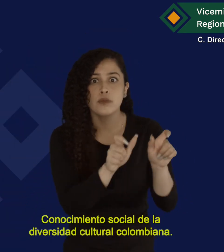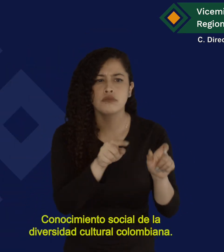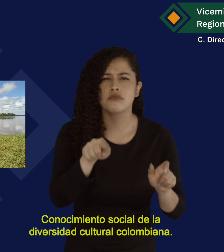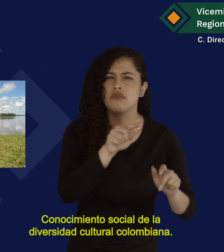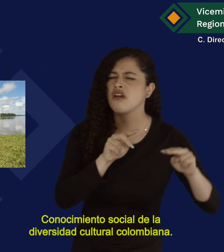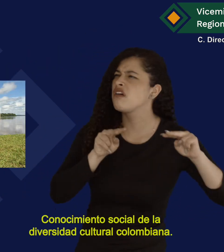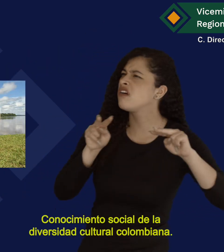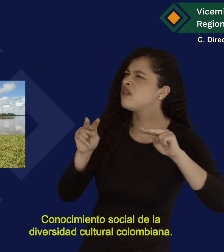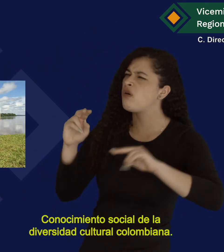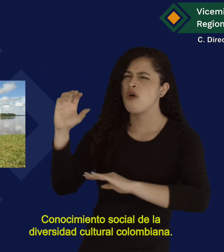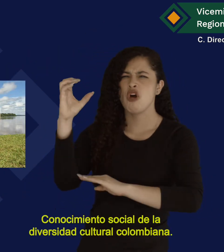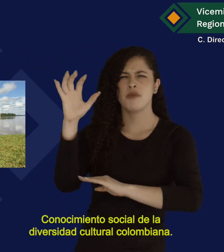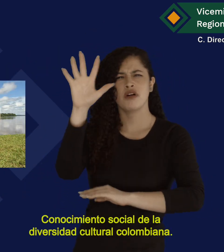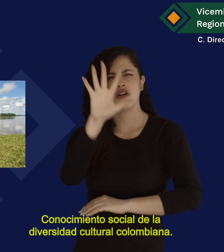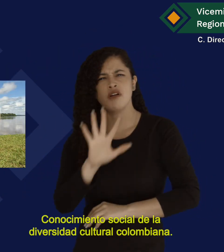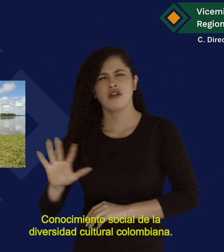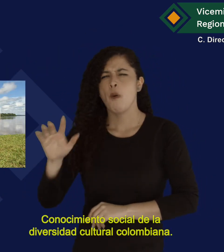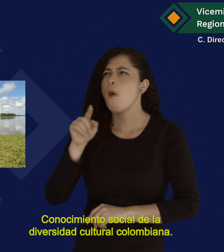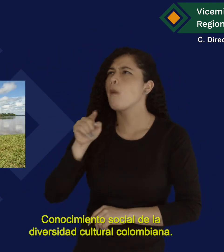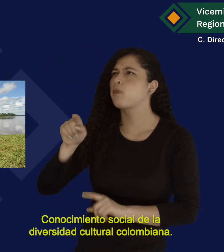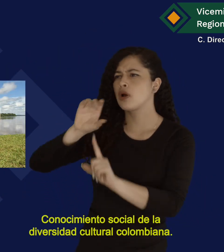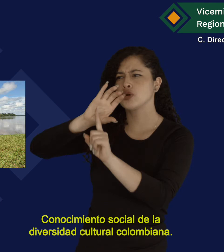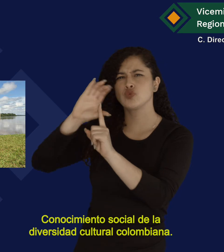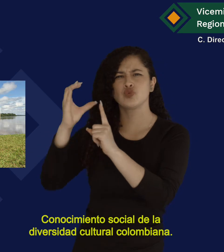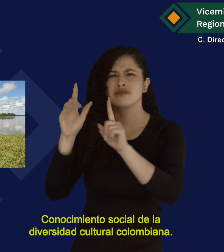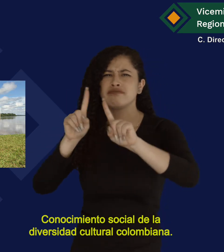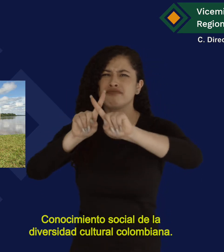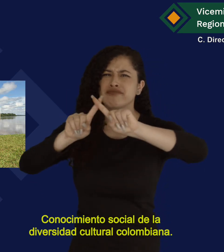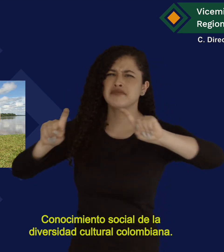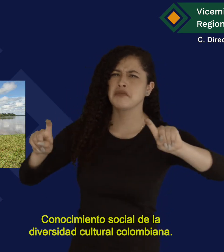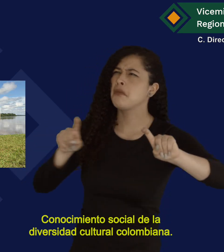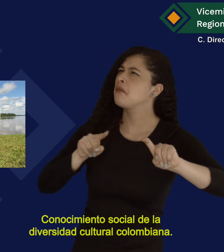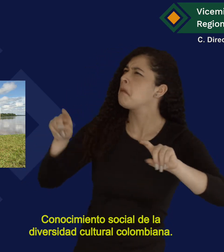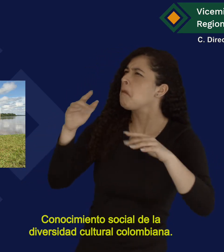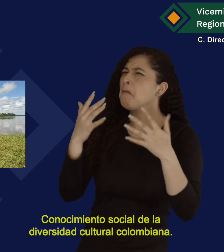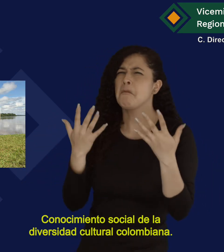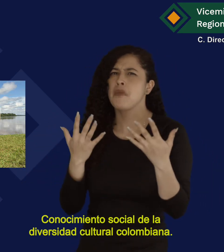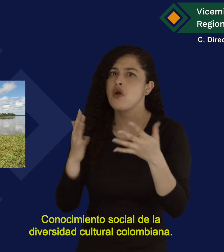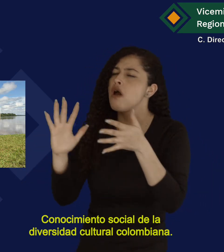Conocimiento social de la diversidad cultural colombiana